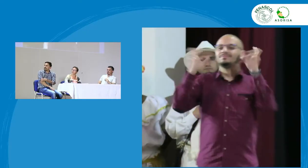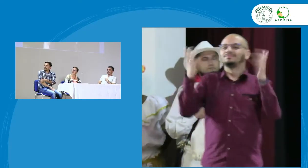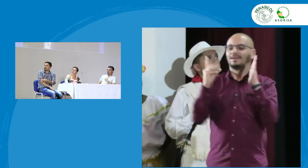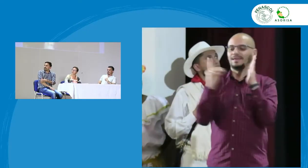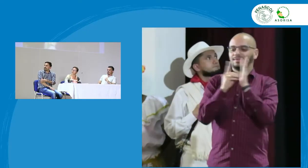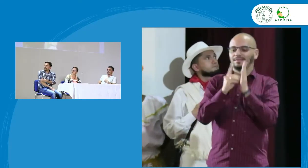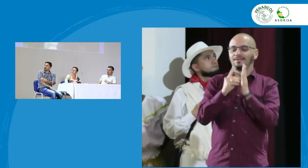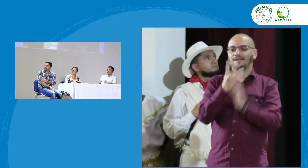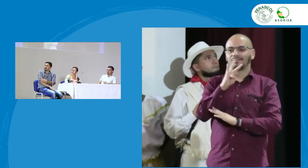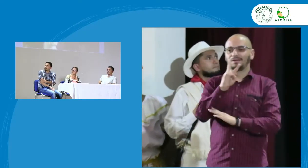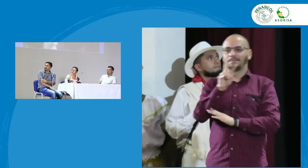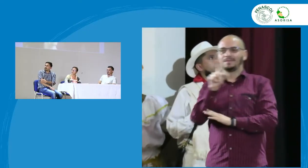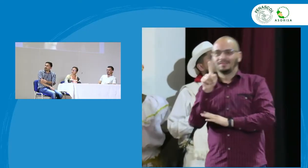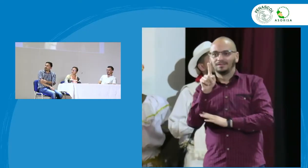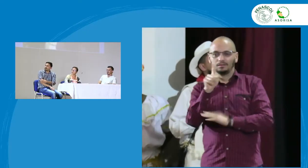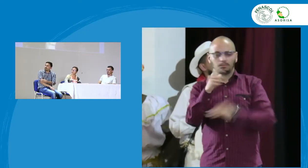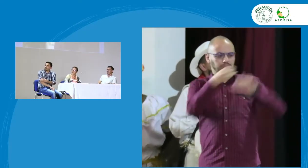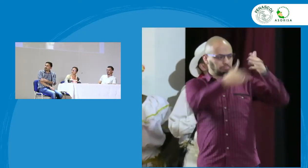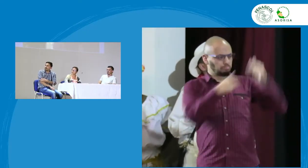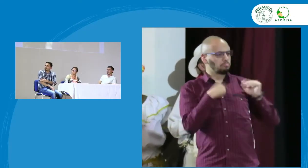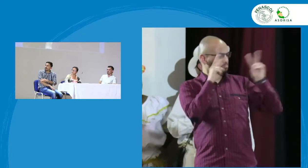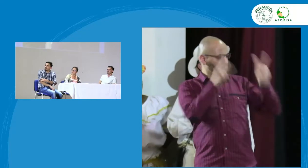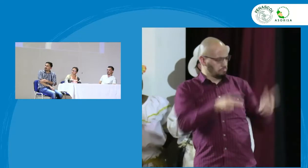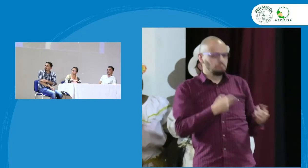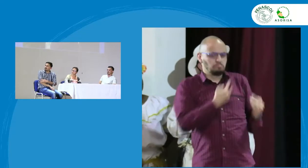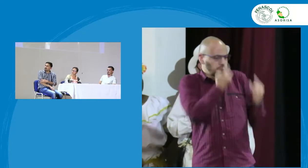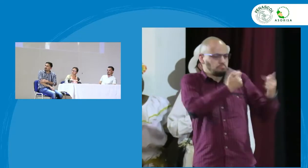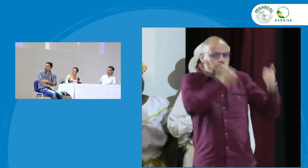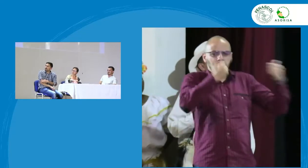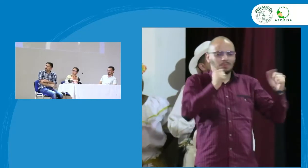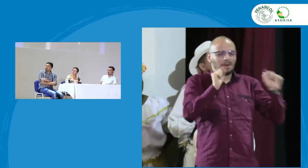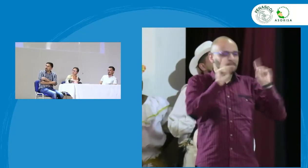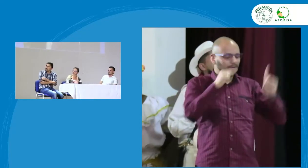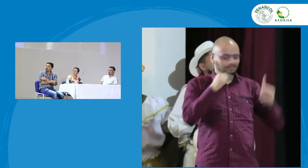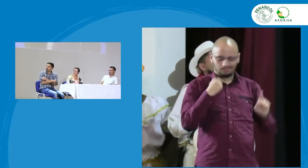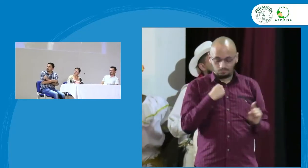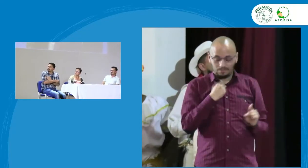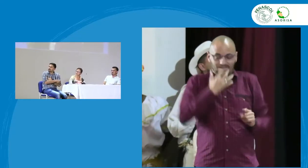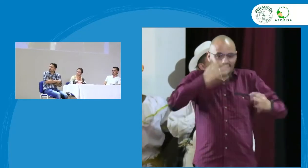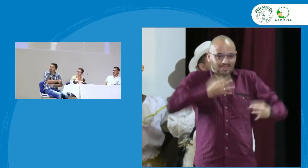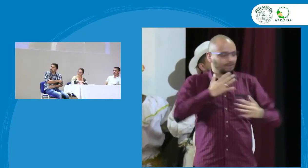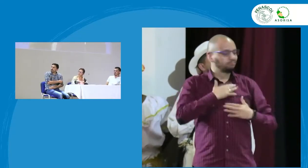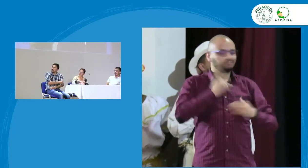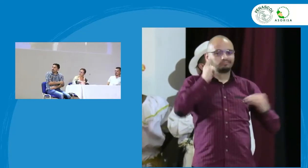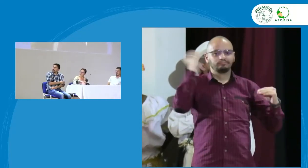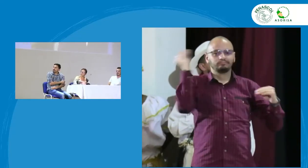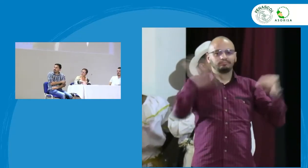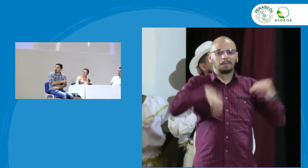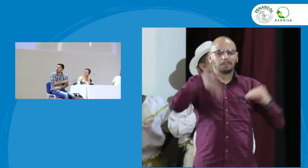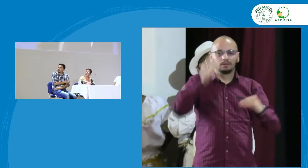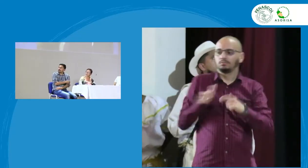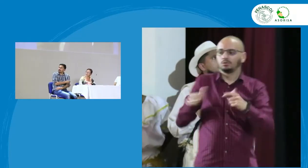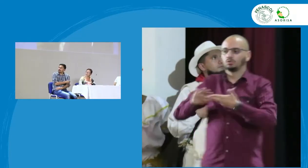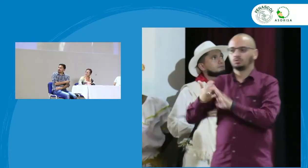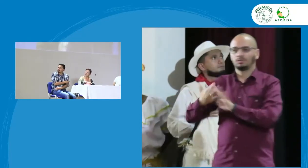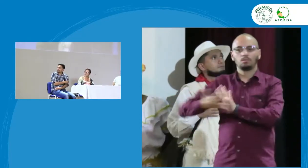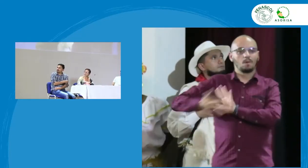específico con respecto al decreto 1421 me parece muy interesante tu ponencia pero estoy totalmente en